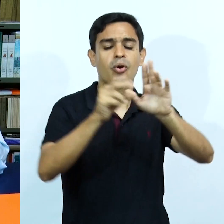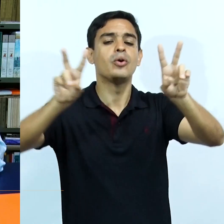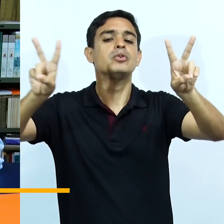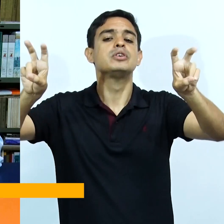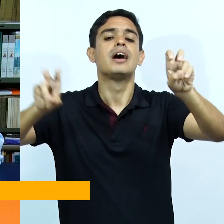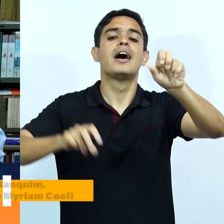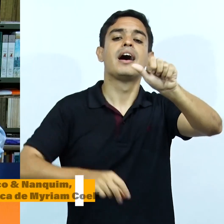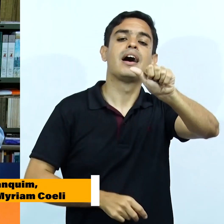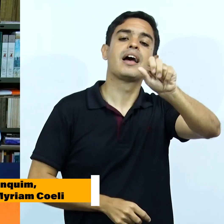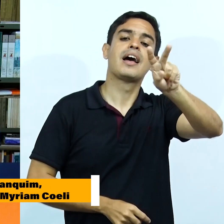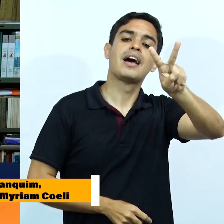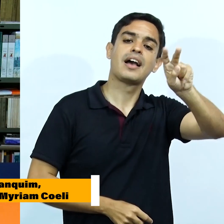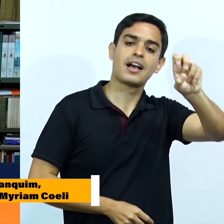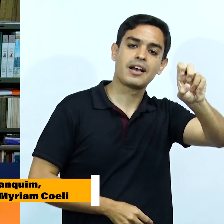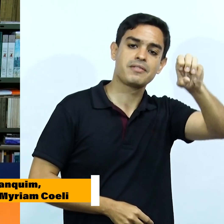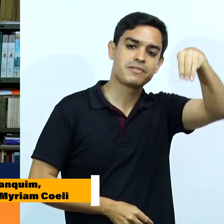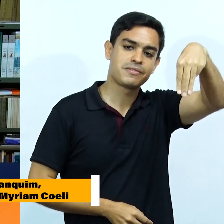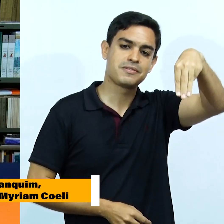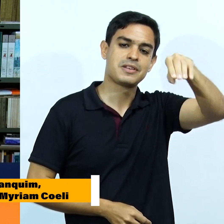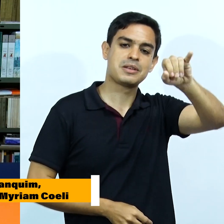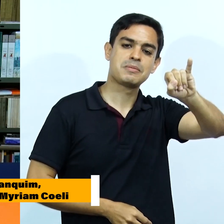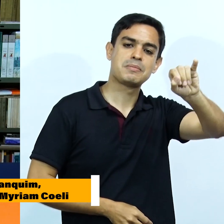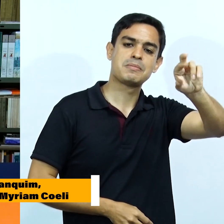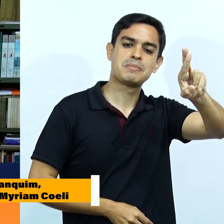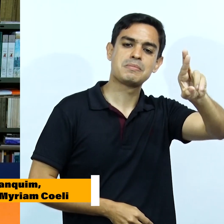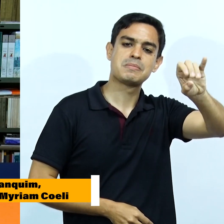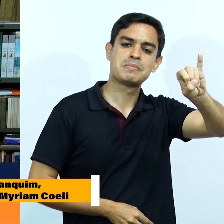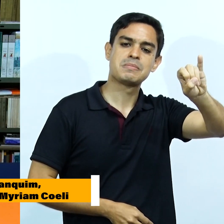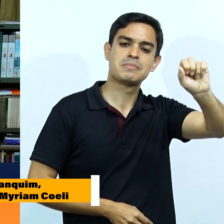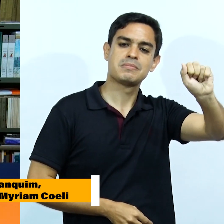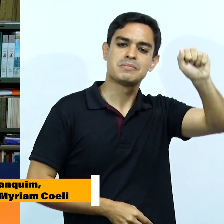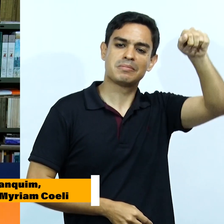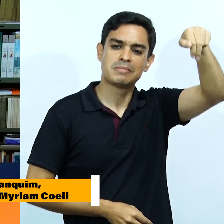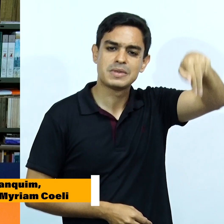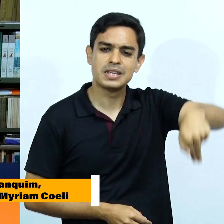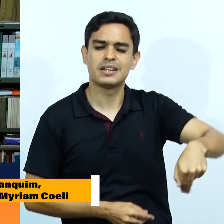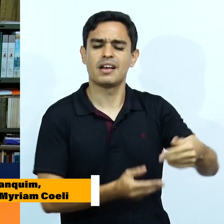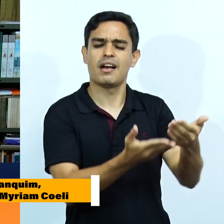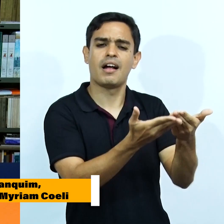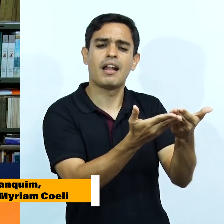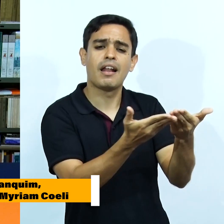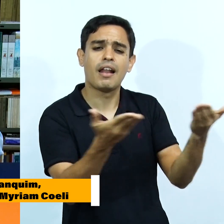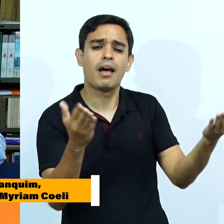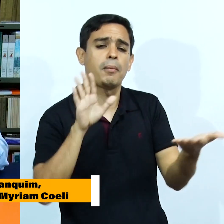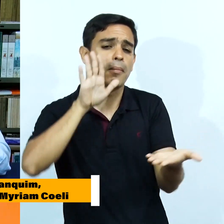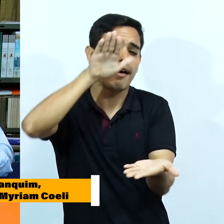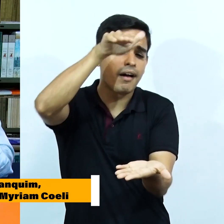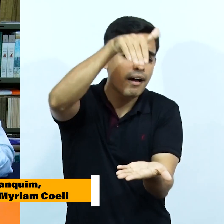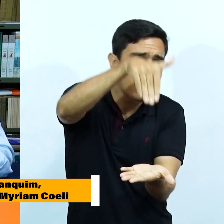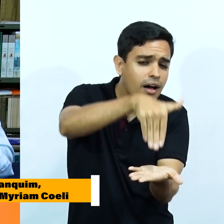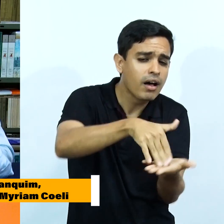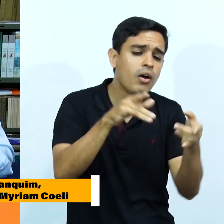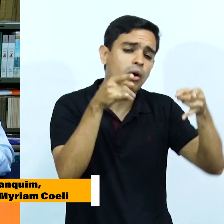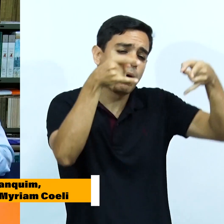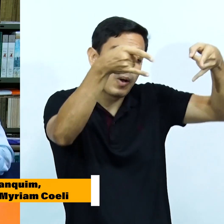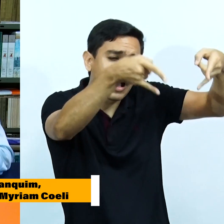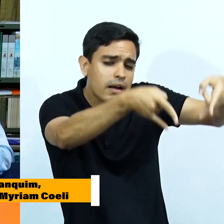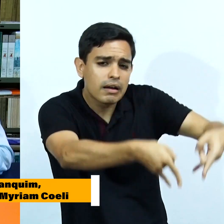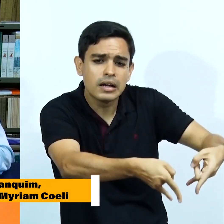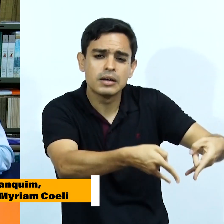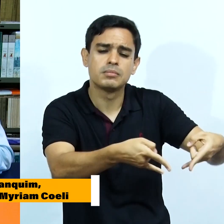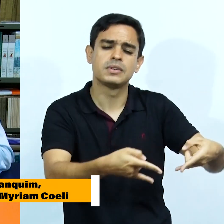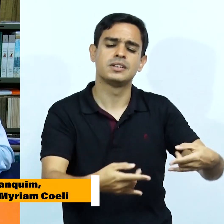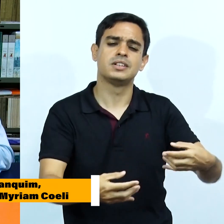fazer o livro de homenagem à Mirian Celi, ele coloca o título de Ave Mirian com a suavidade quase angelical com que ela viveu